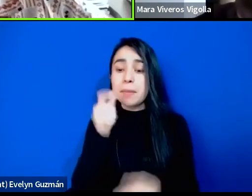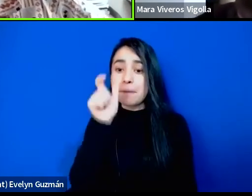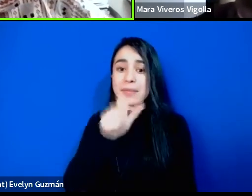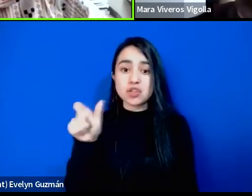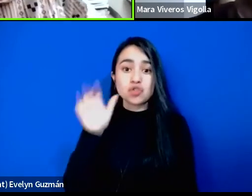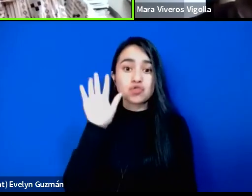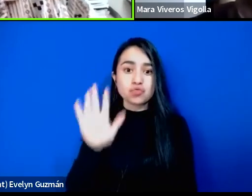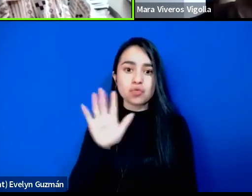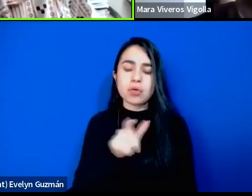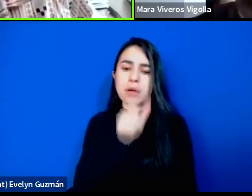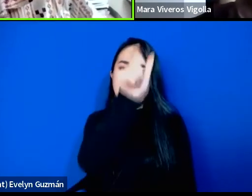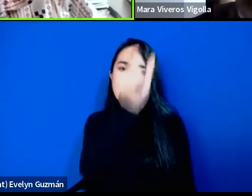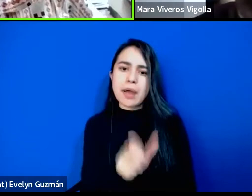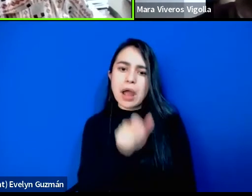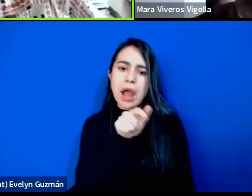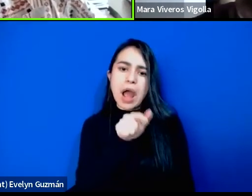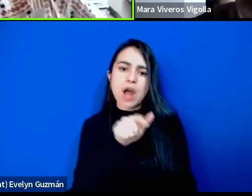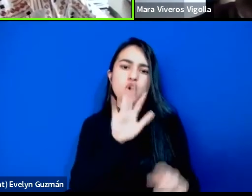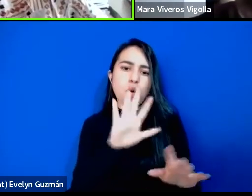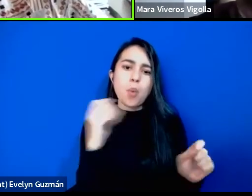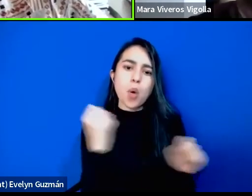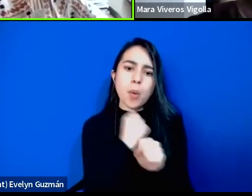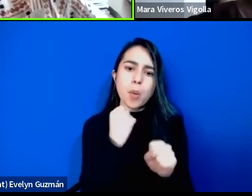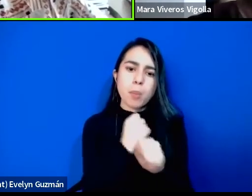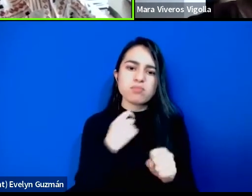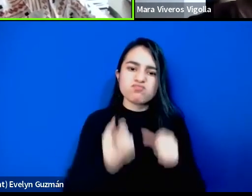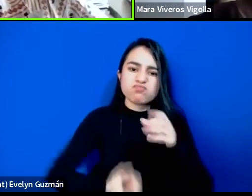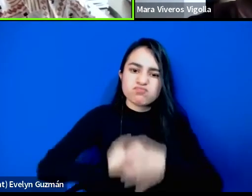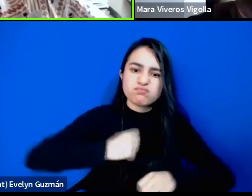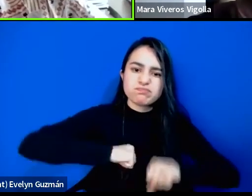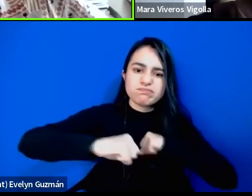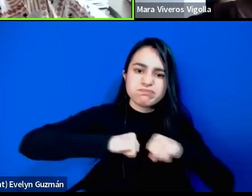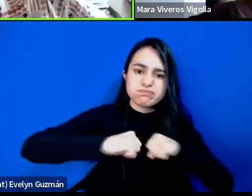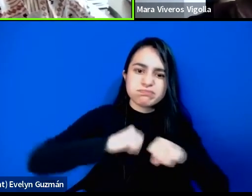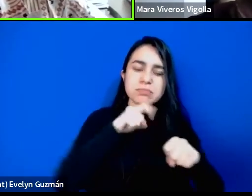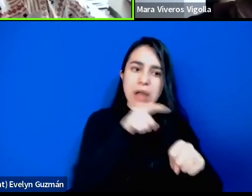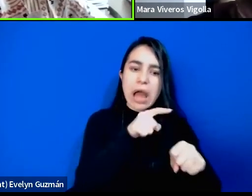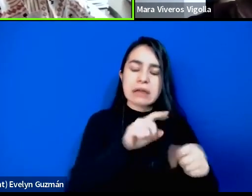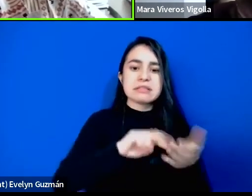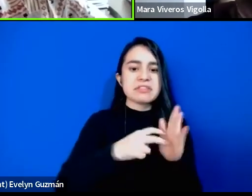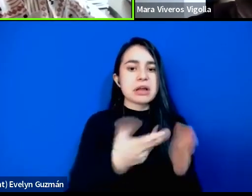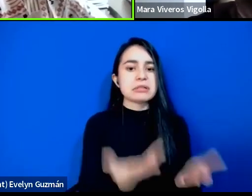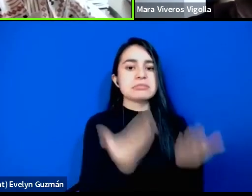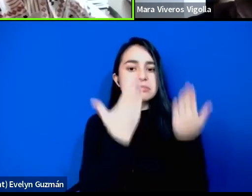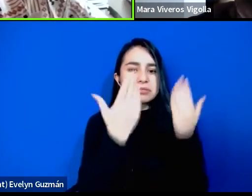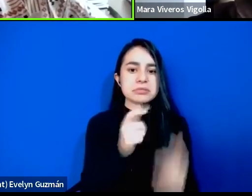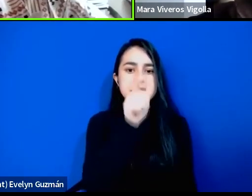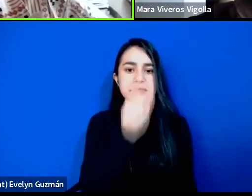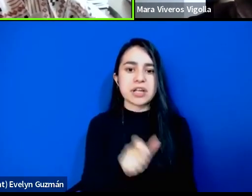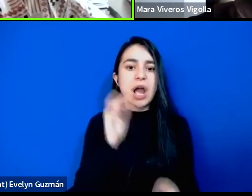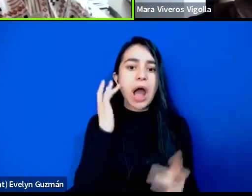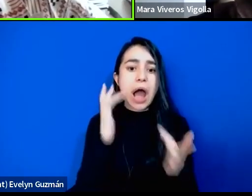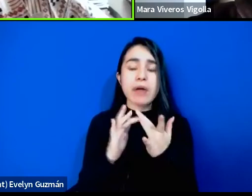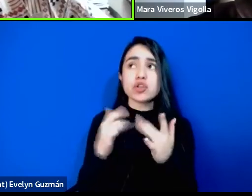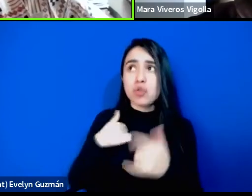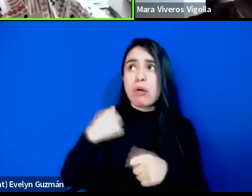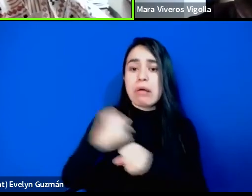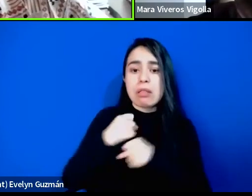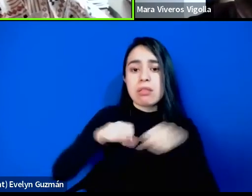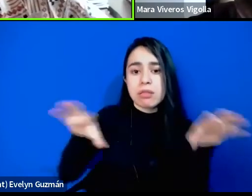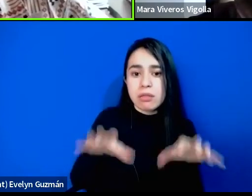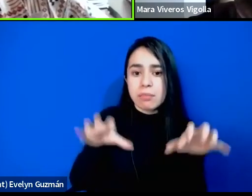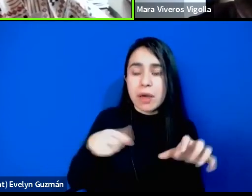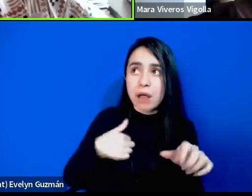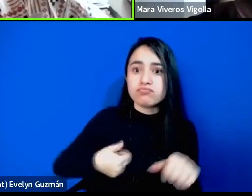asociado a la noción de capacidad productiva, entendida como la validación de la meritocracia en